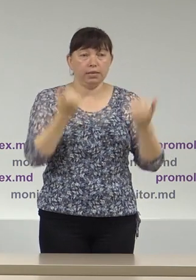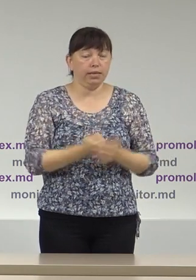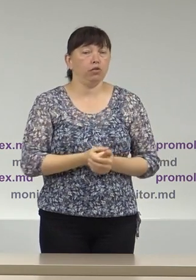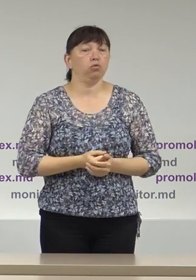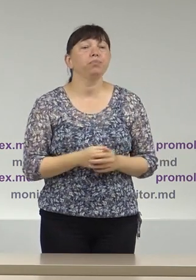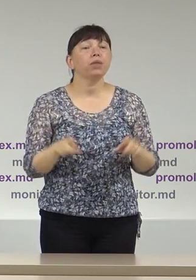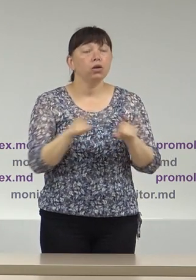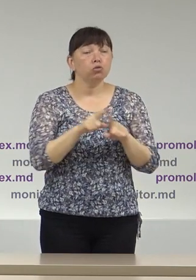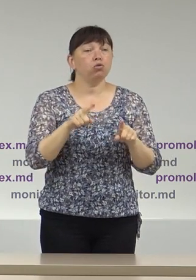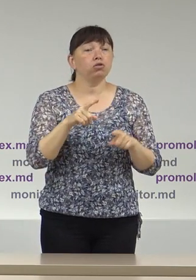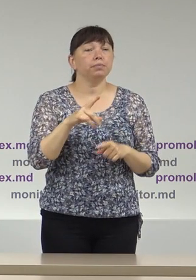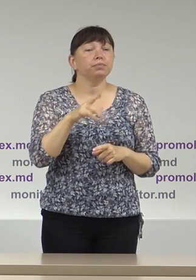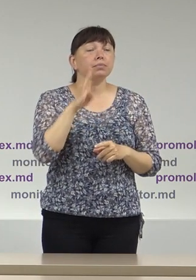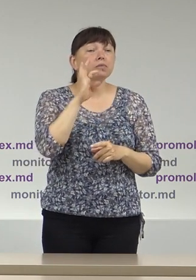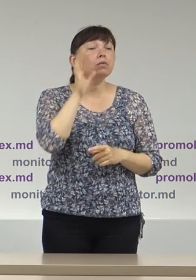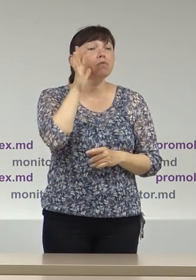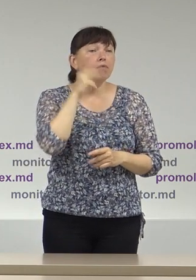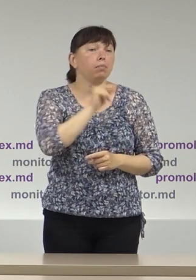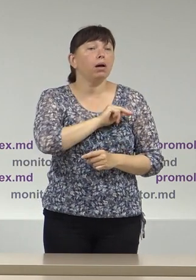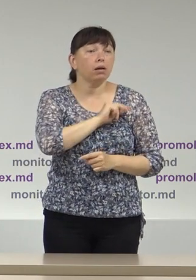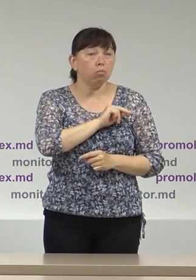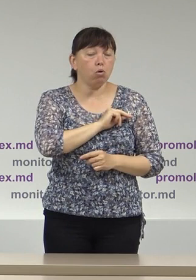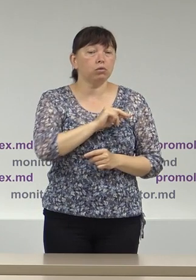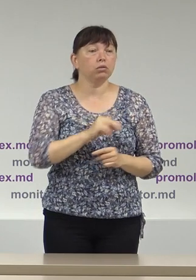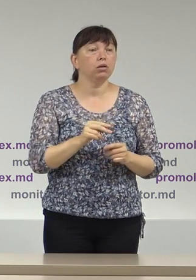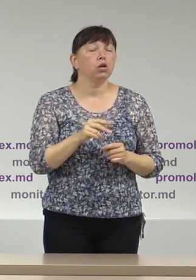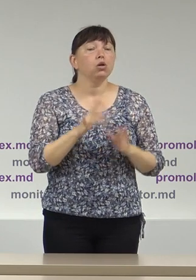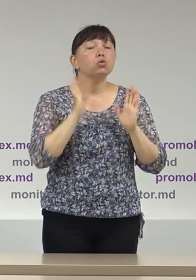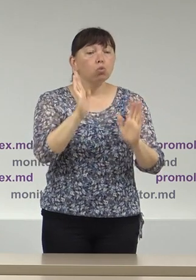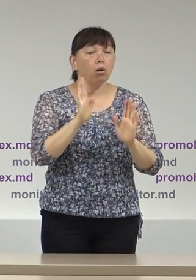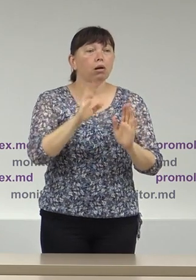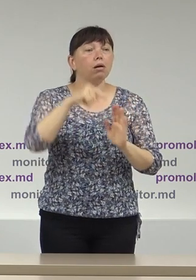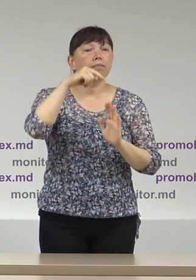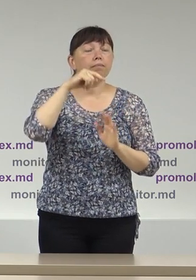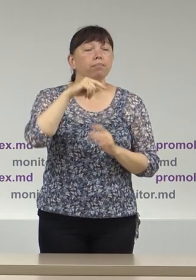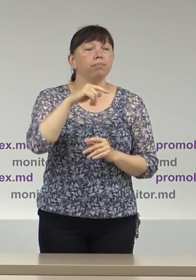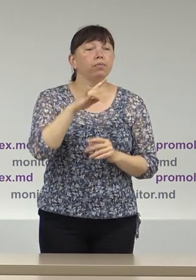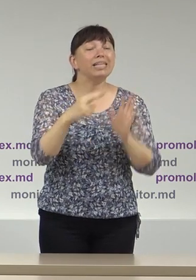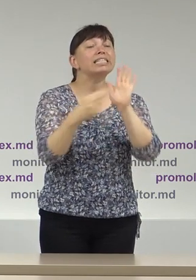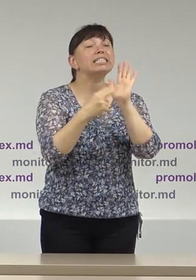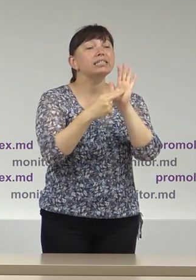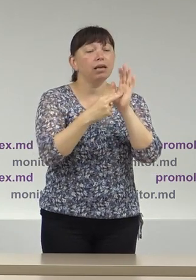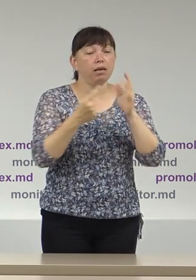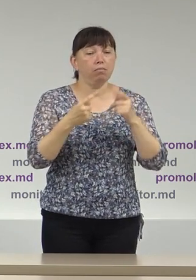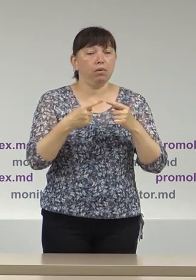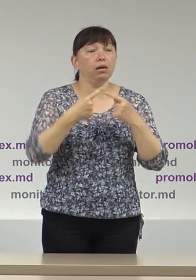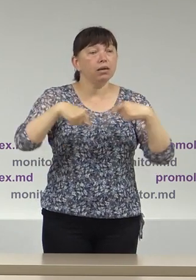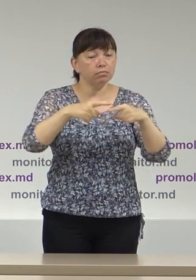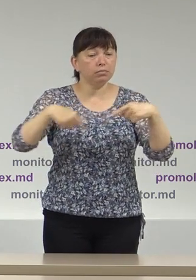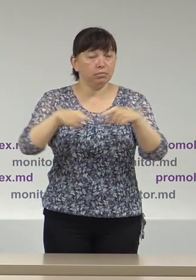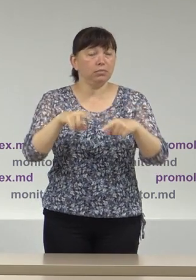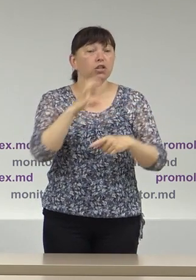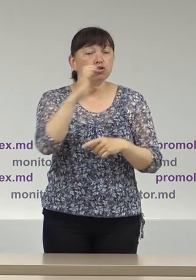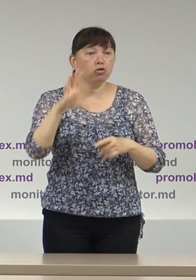Circunscripție, în timpul orilor de muncă, doar în cadrul a șaptei vizite sedile CC